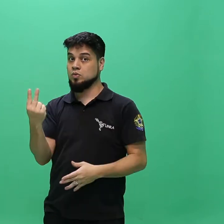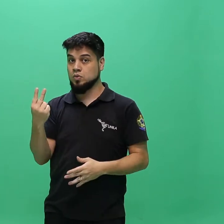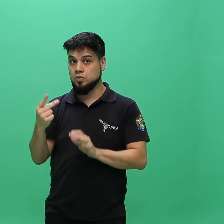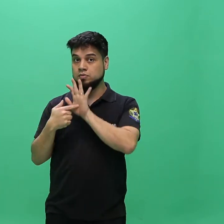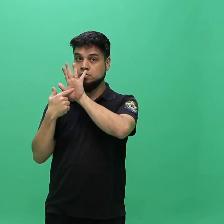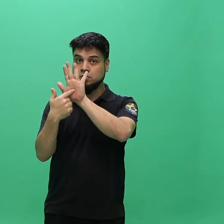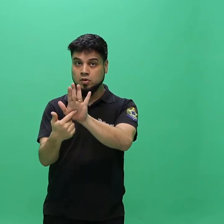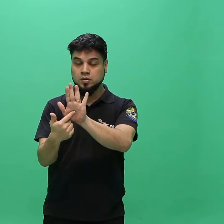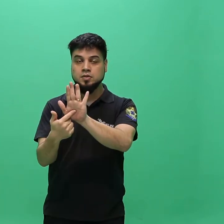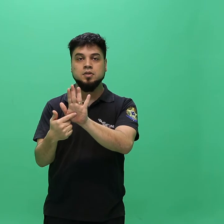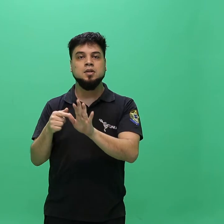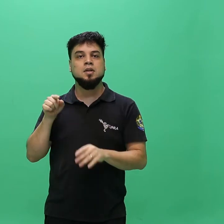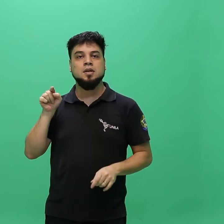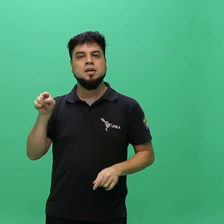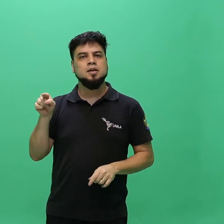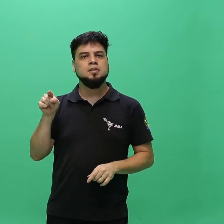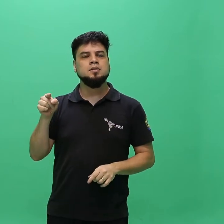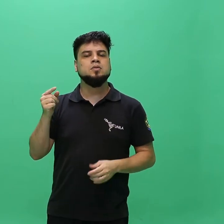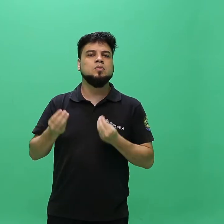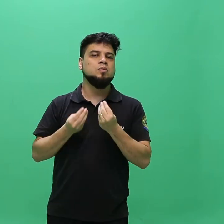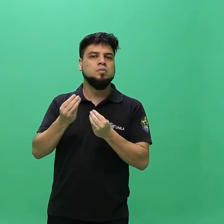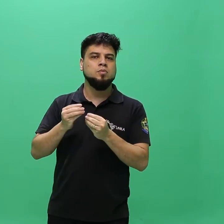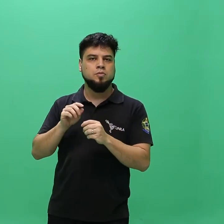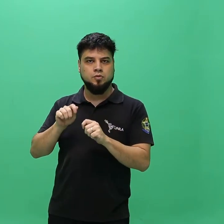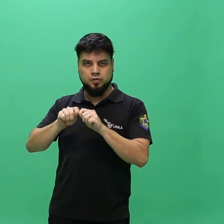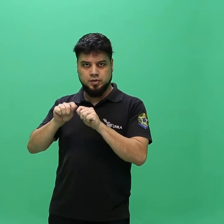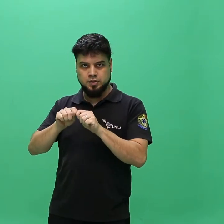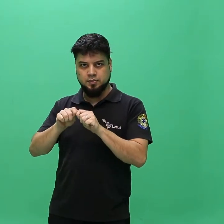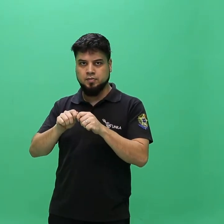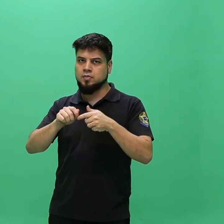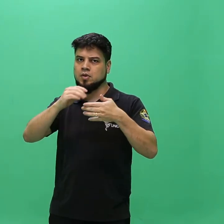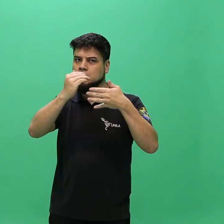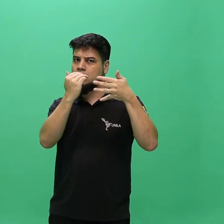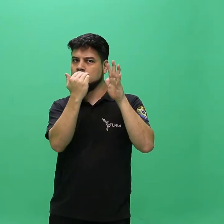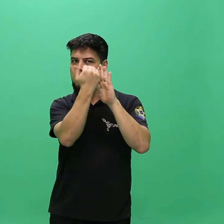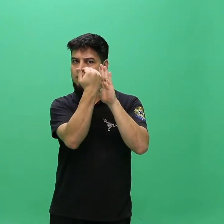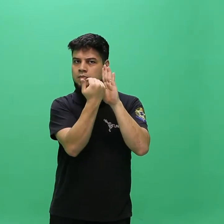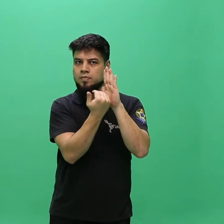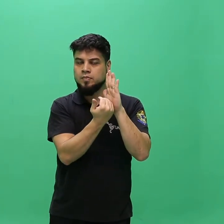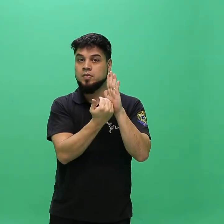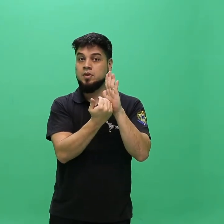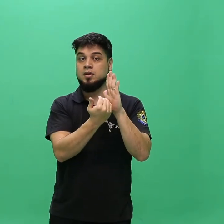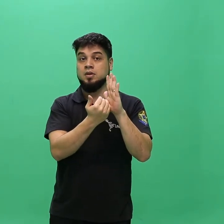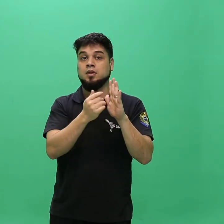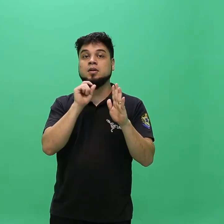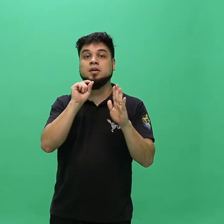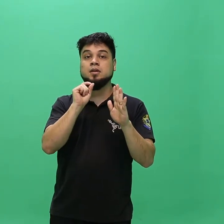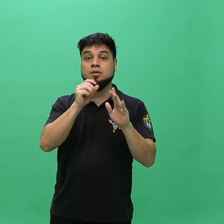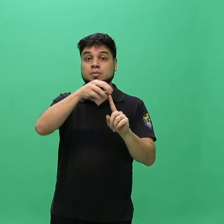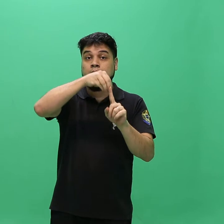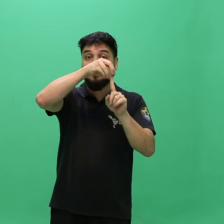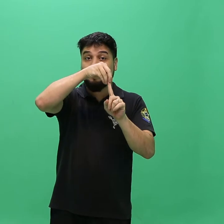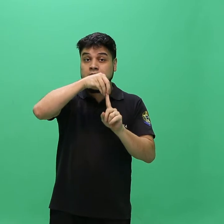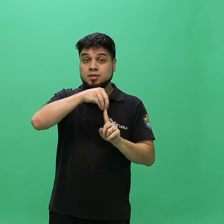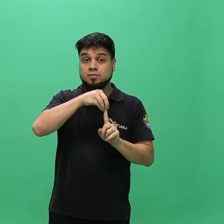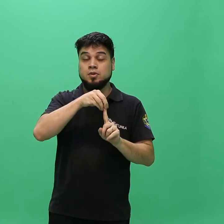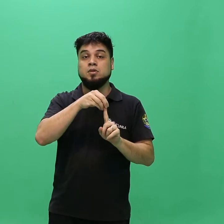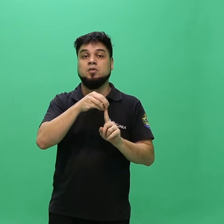no anexo 2 do presente edital será feita sequencialmente em ordem de prioridade